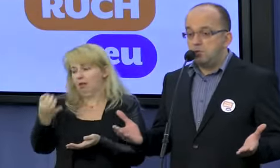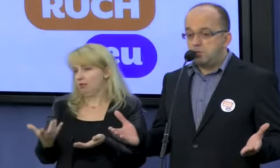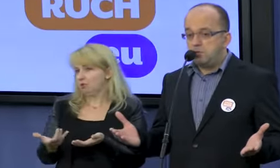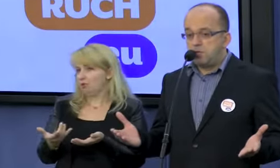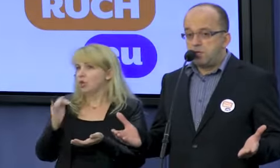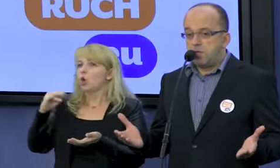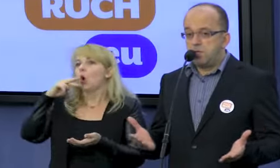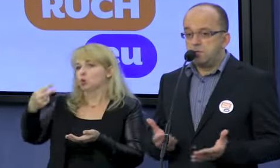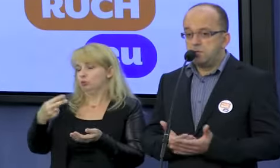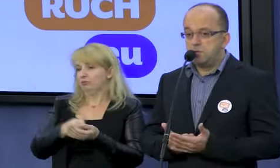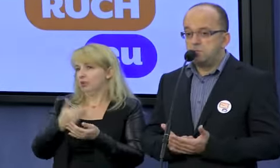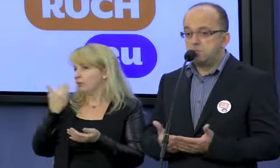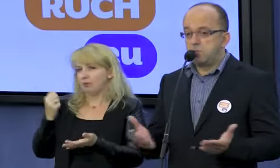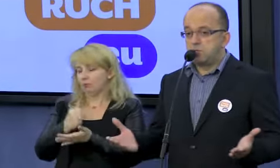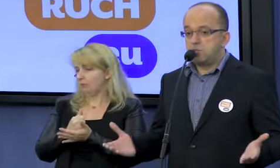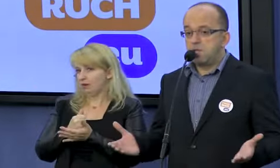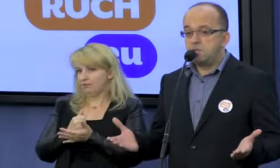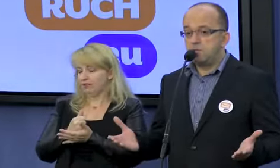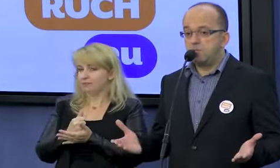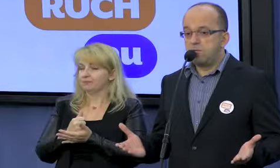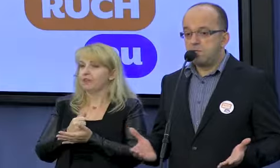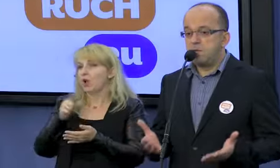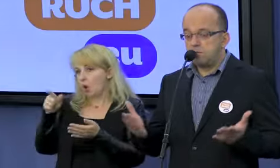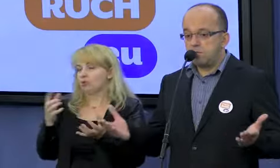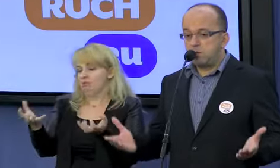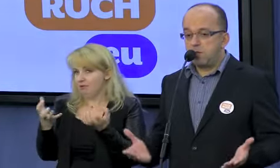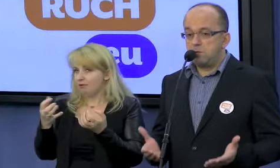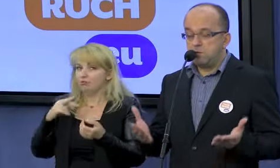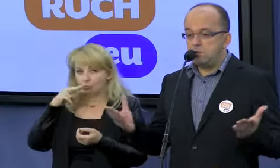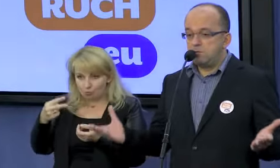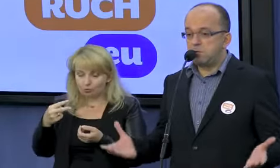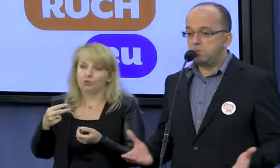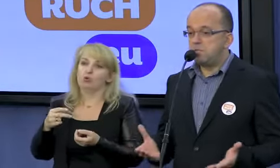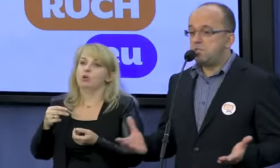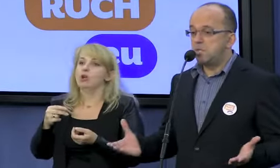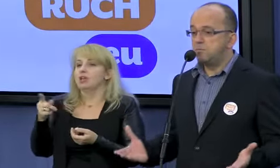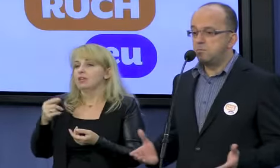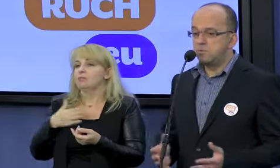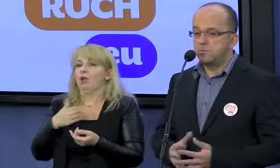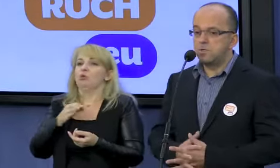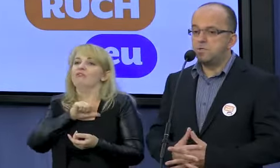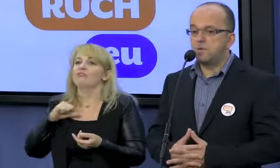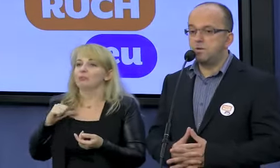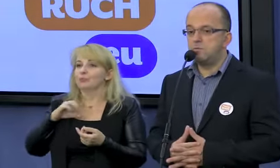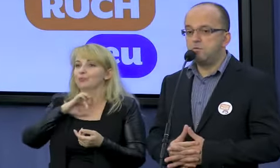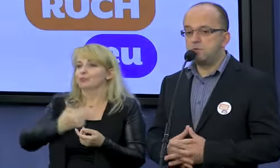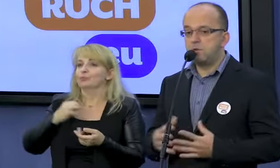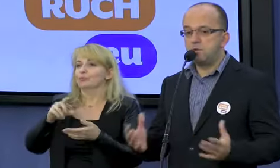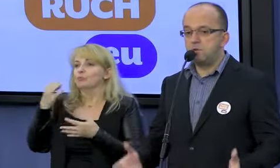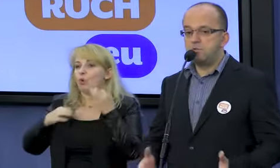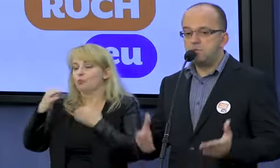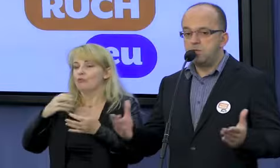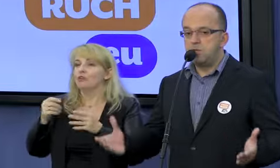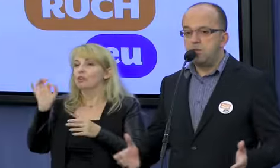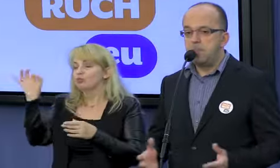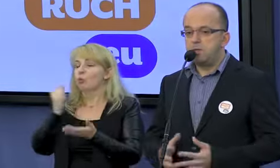Ale oczywiście to, że się chętnie wypowiadają i zabierają i wychodzą z inicjatywą, żeby o takich sprawach mówić, o